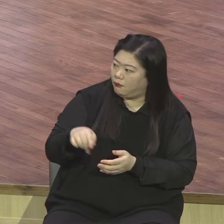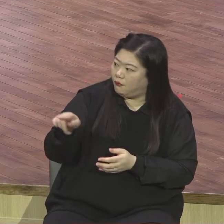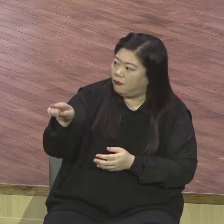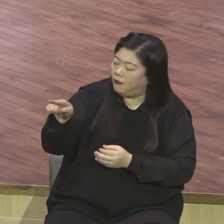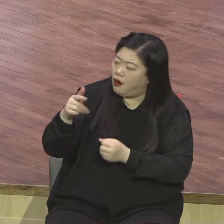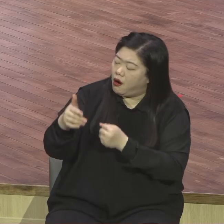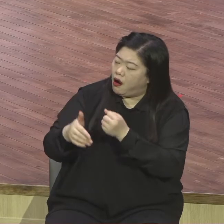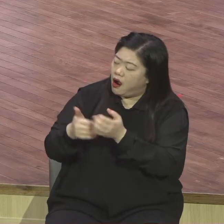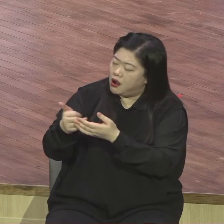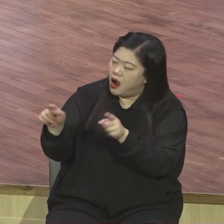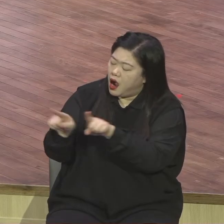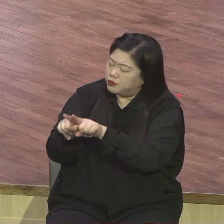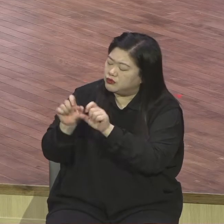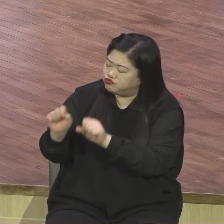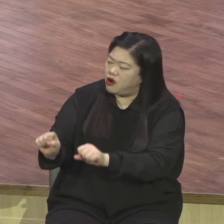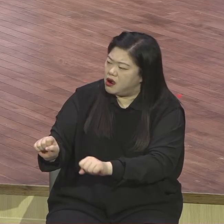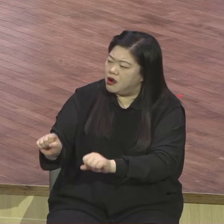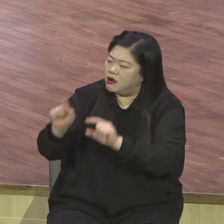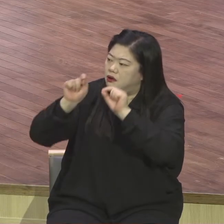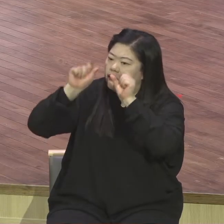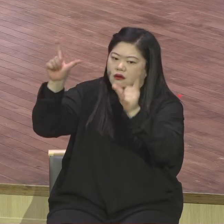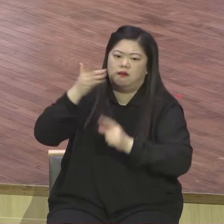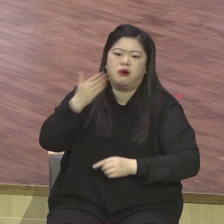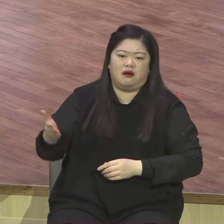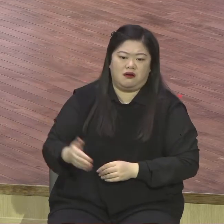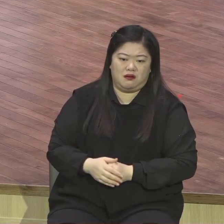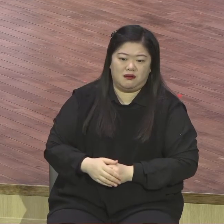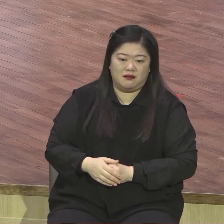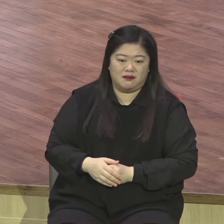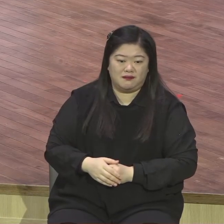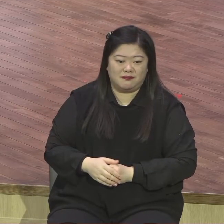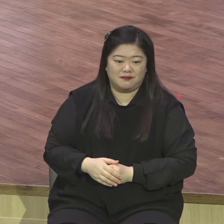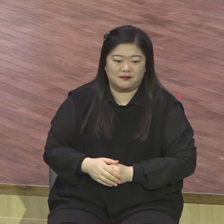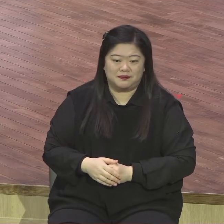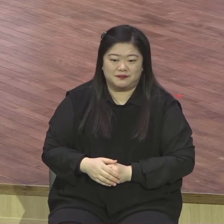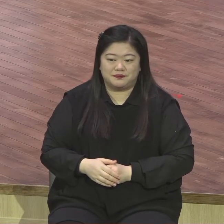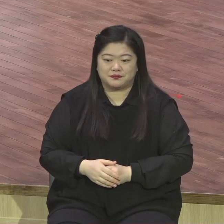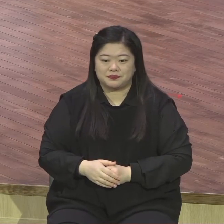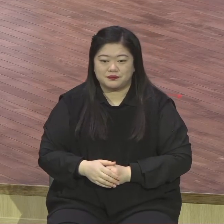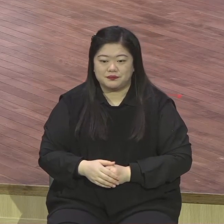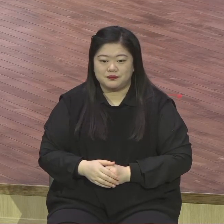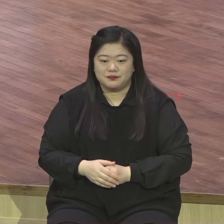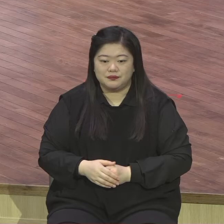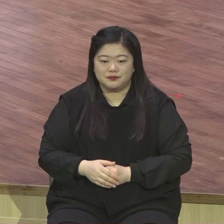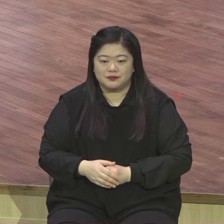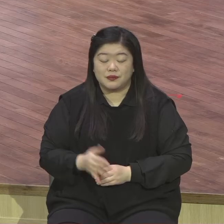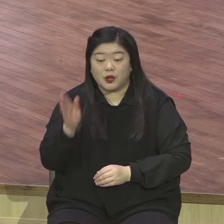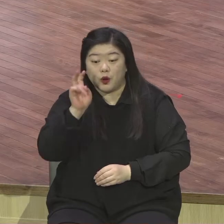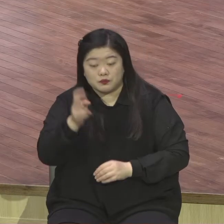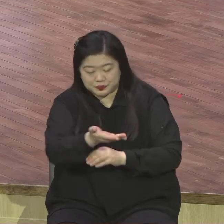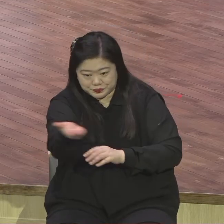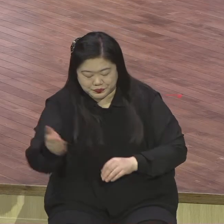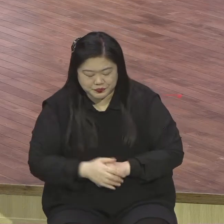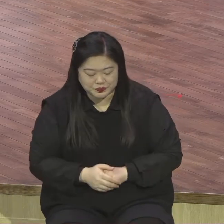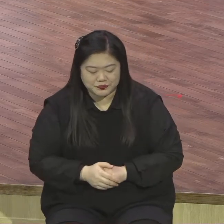세상이 감당 못하는 응답 여러분 혼자 있을 때 이 보금을 누리는